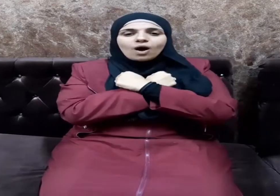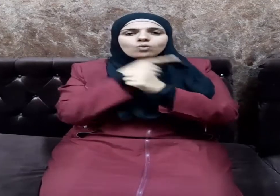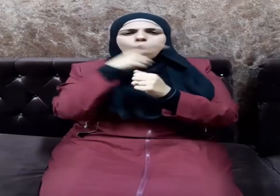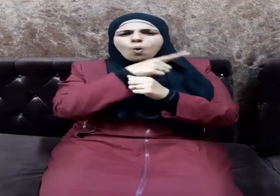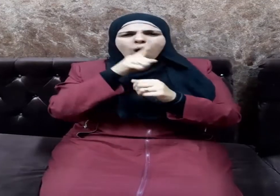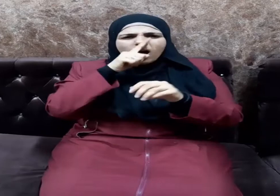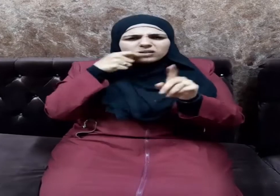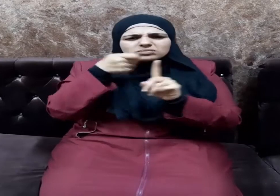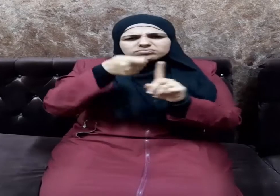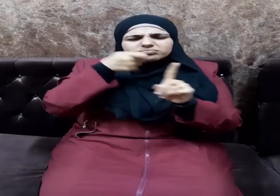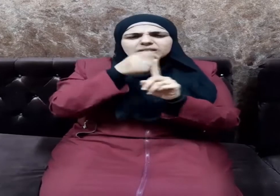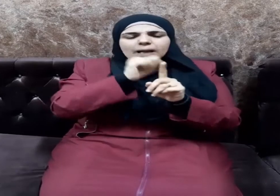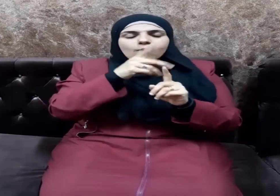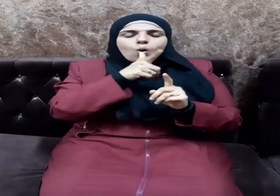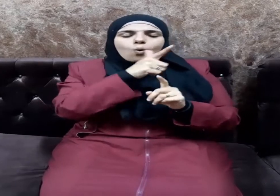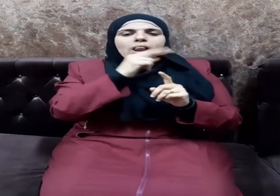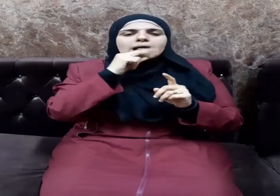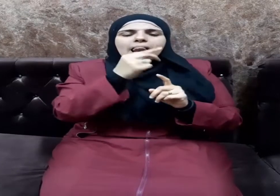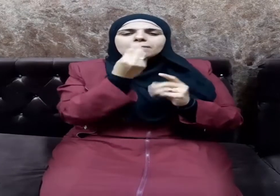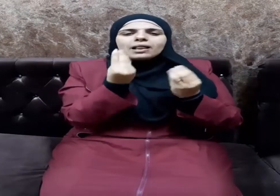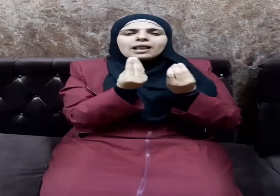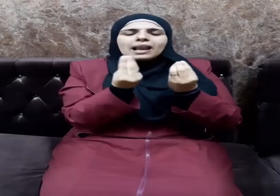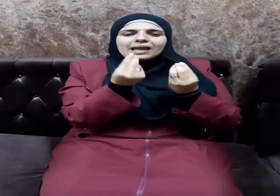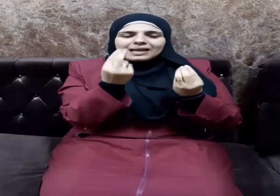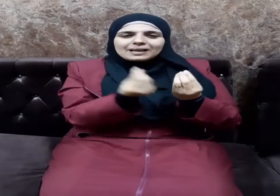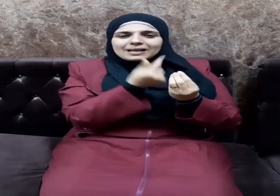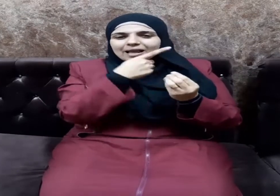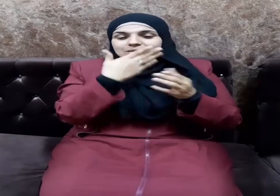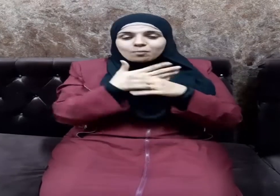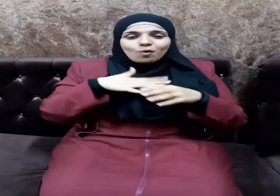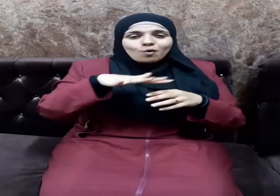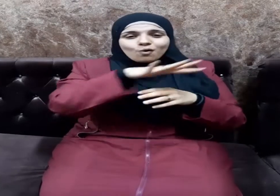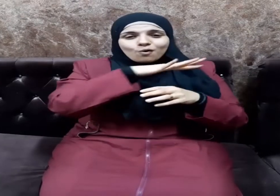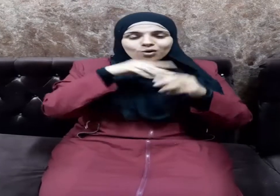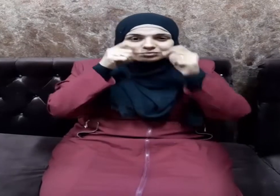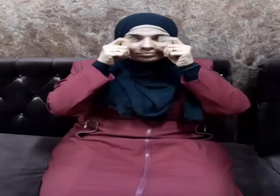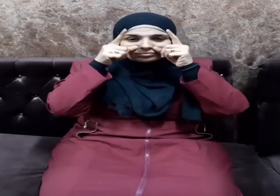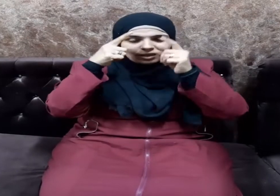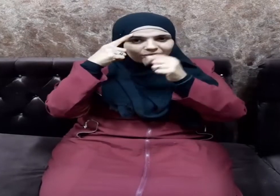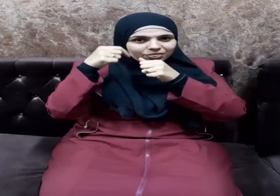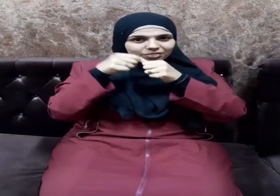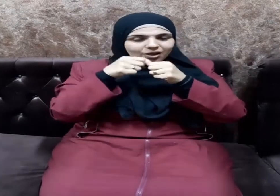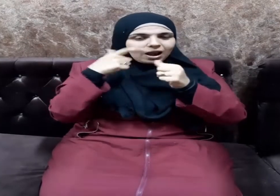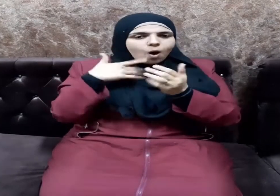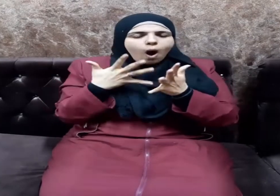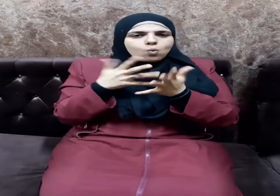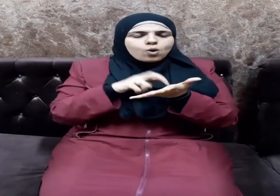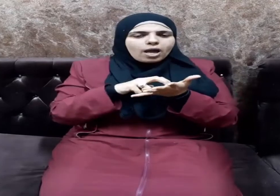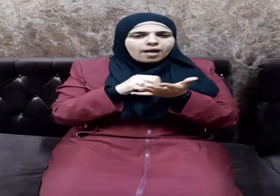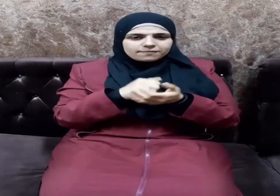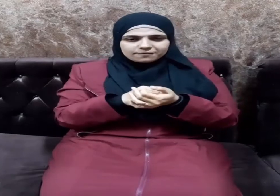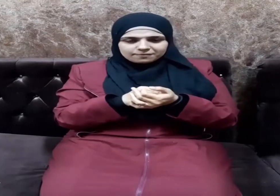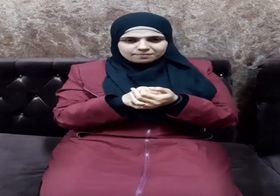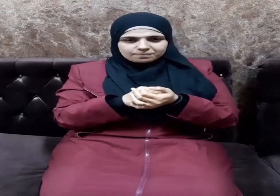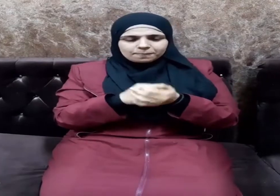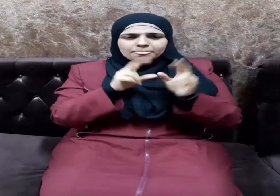طغى فقولا له قولا لينا لعله يتذكر أو يخشى كما